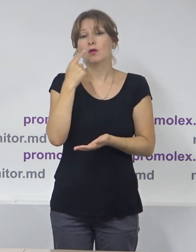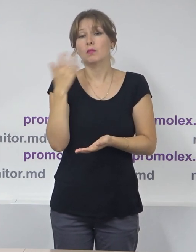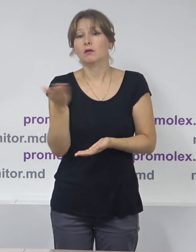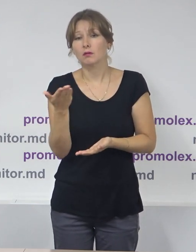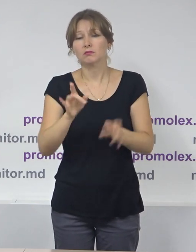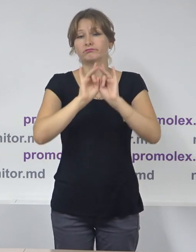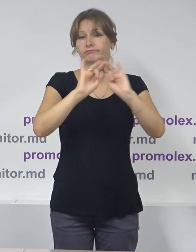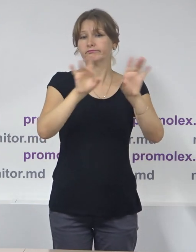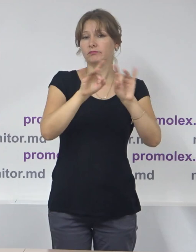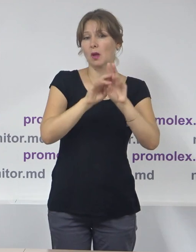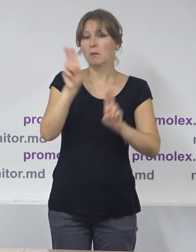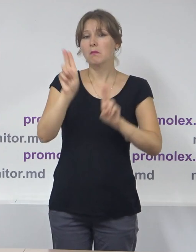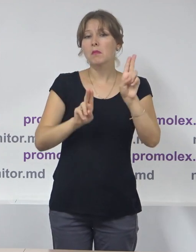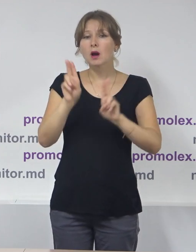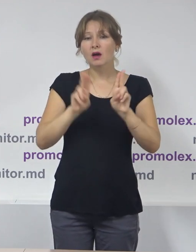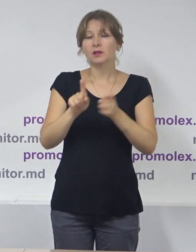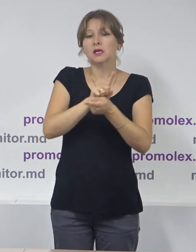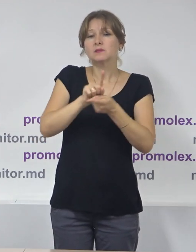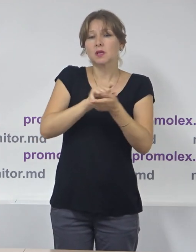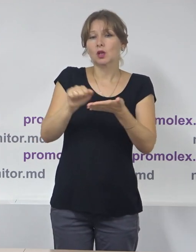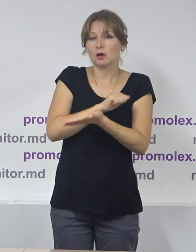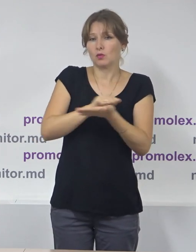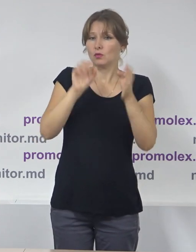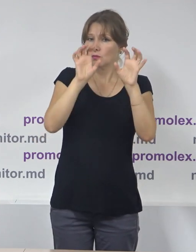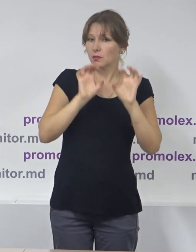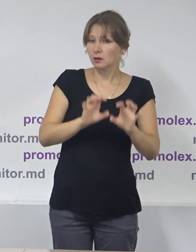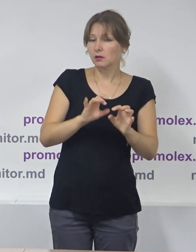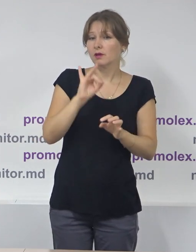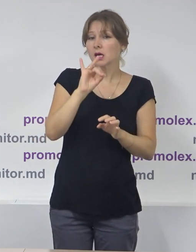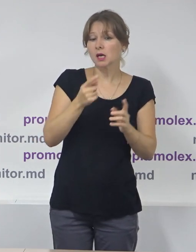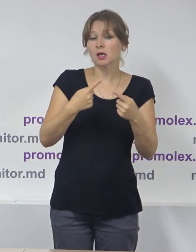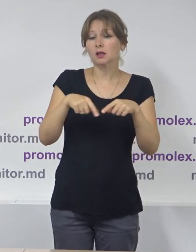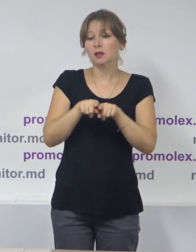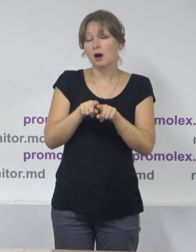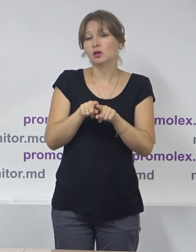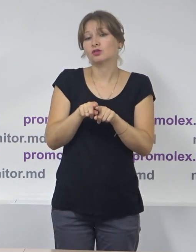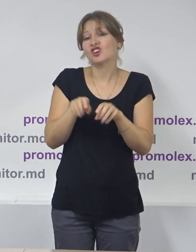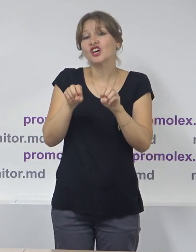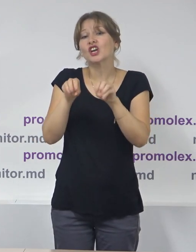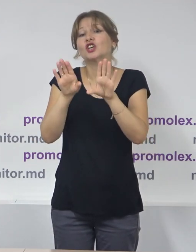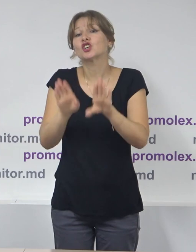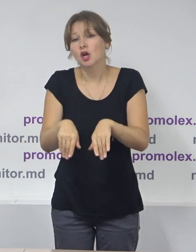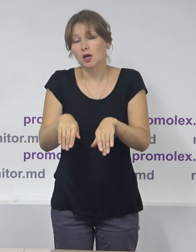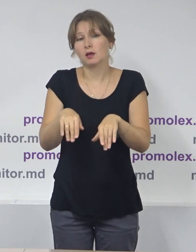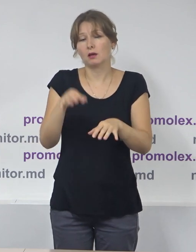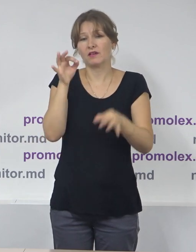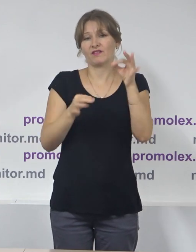pentru modificare unor acte normative care vizau implementarea unor consideriente ale cătărârii Curții Constitucionale,